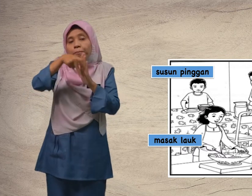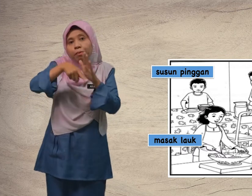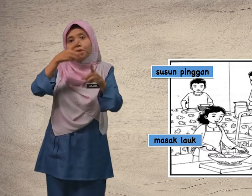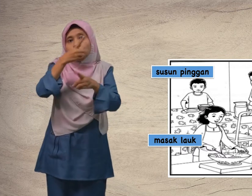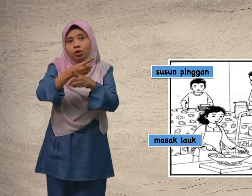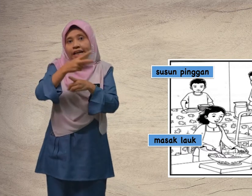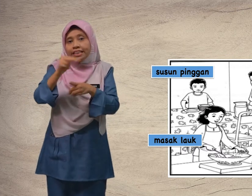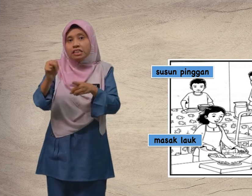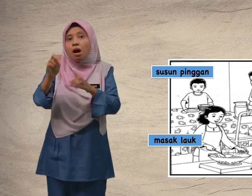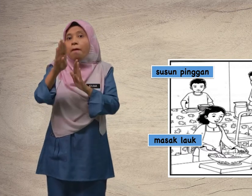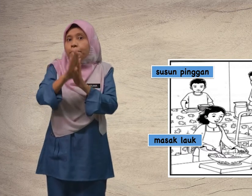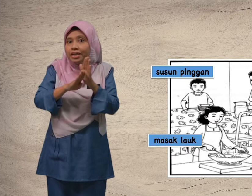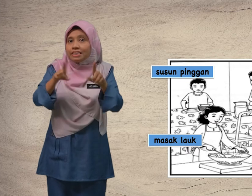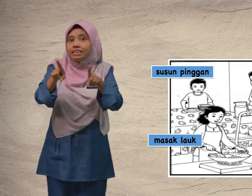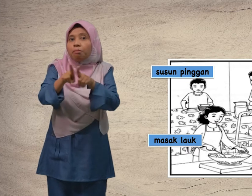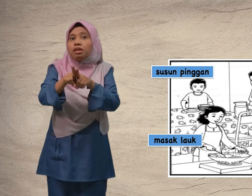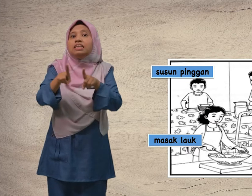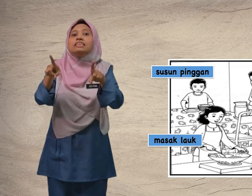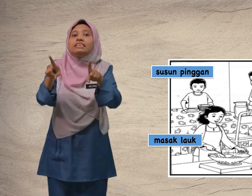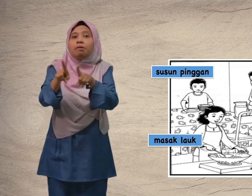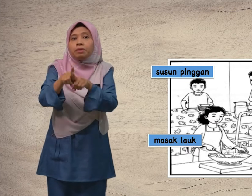pembetulan bersama-sama.